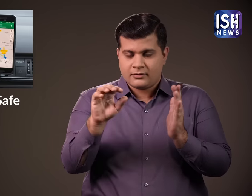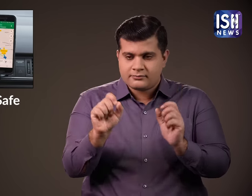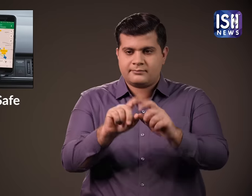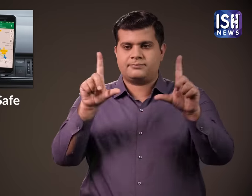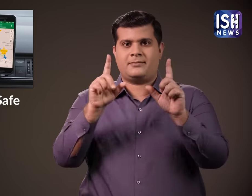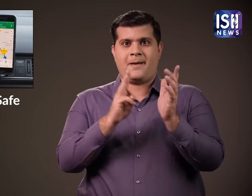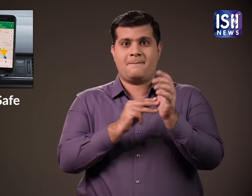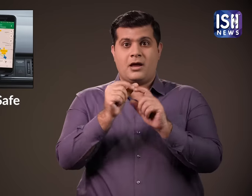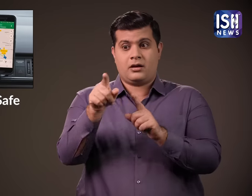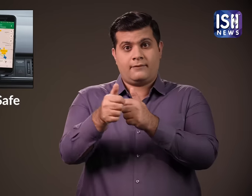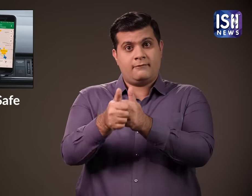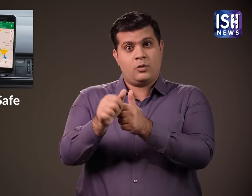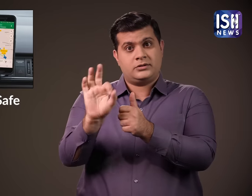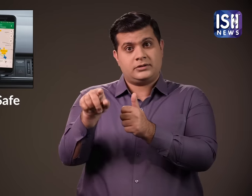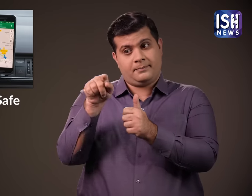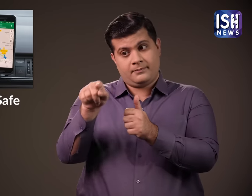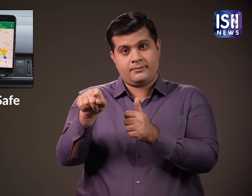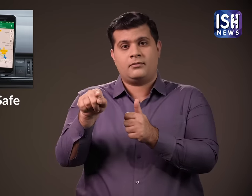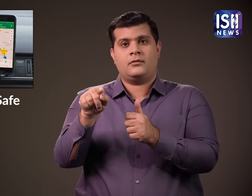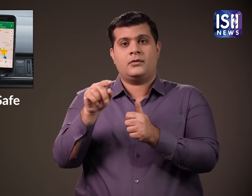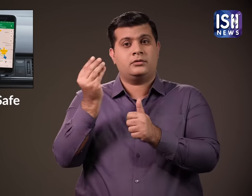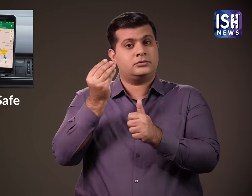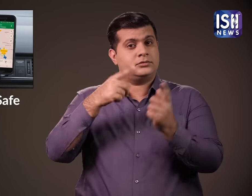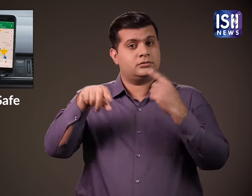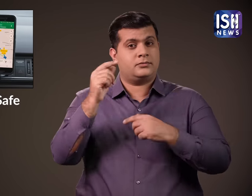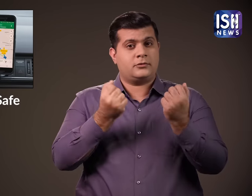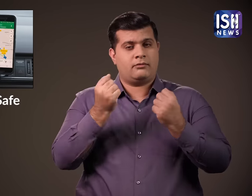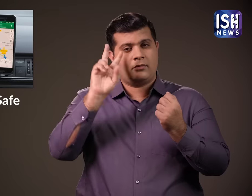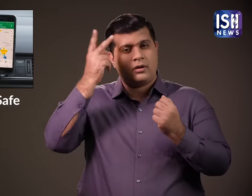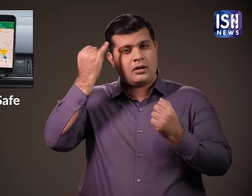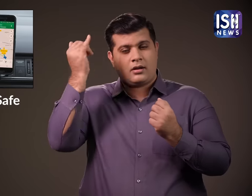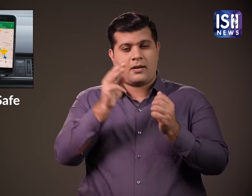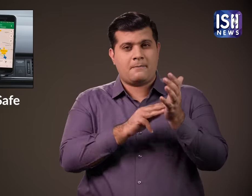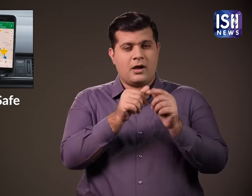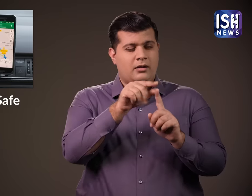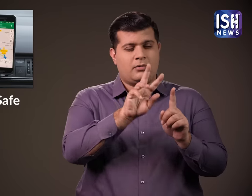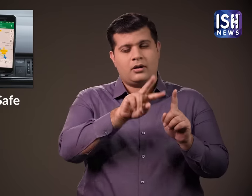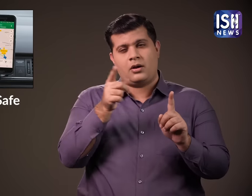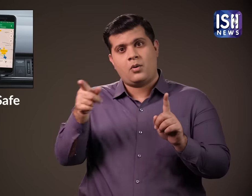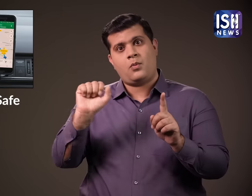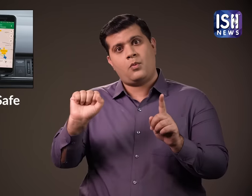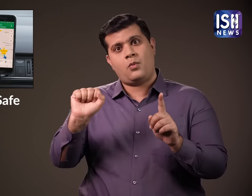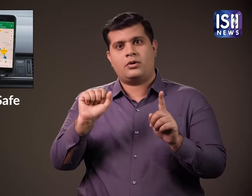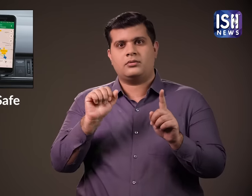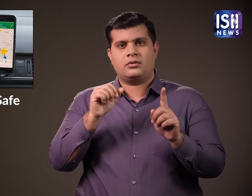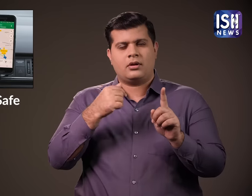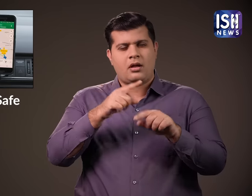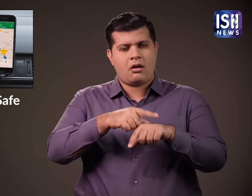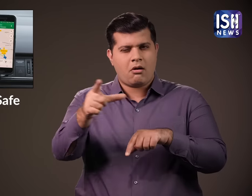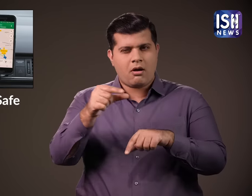कैब एक रूट दिखाती है उसी मार्ग का आनुसरन करें कुछ कैब ड्राइवर आपको यह काकर दूसरे रास्ते से ले जाते हैं कि यह छोटा है